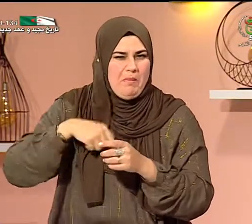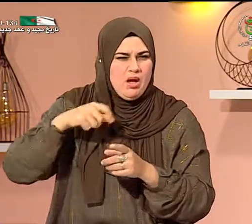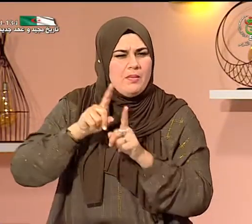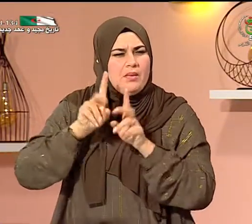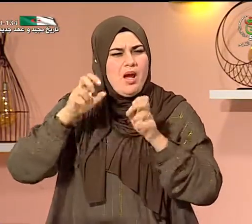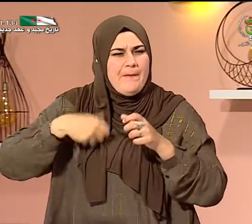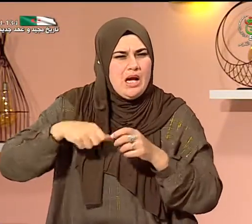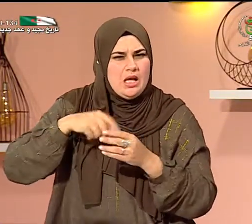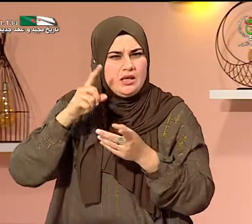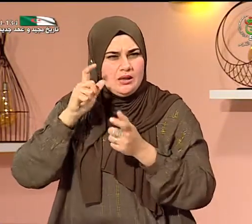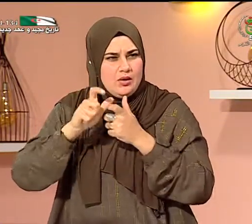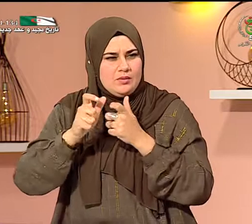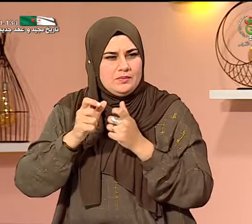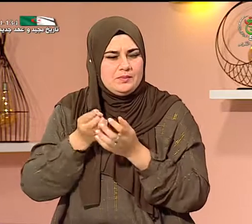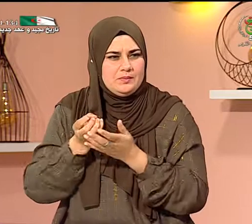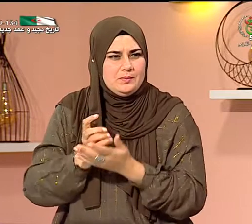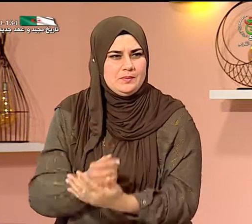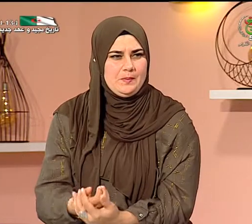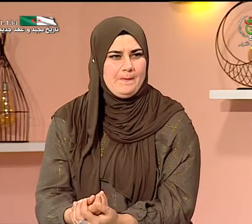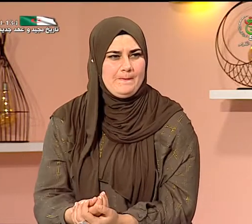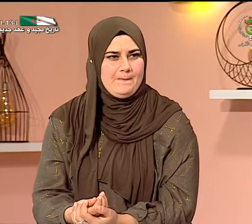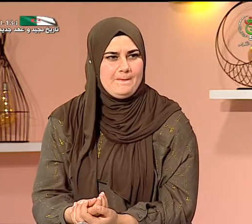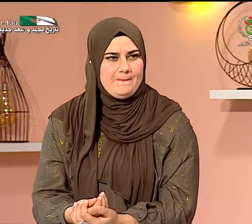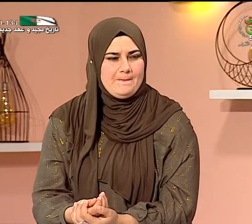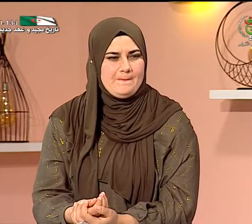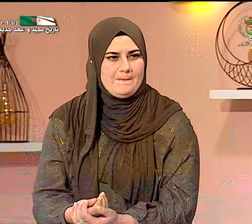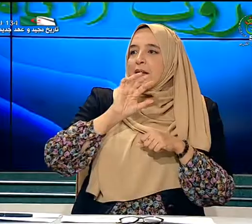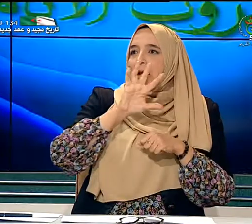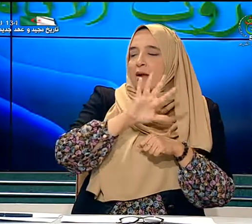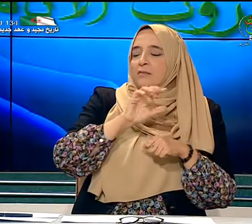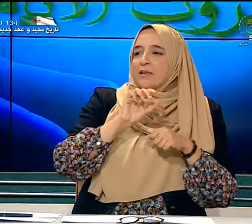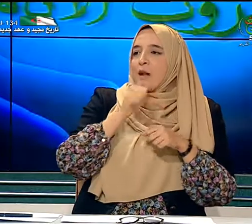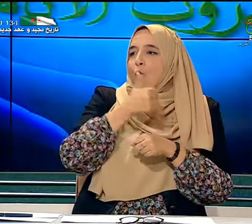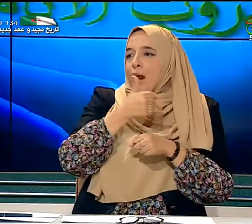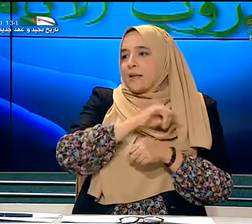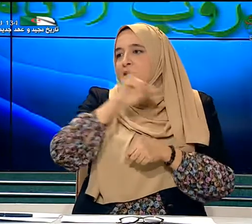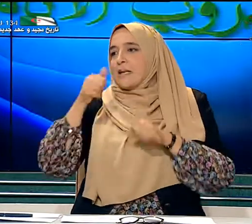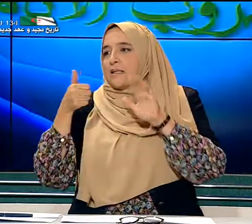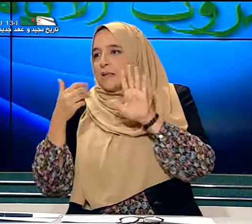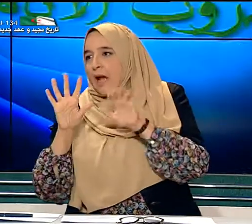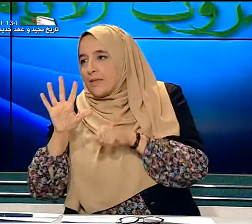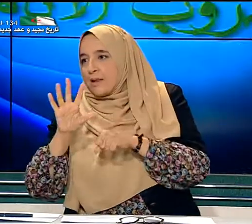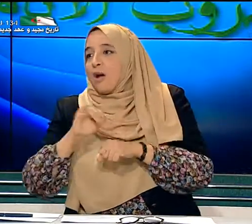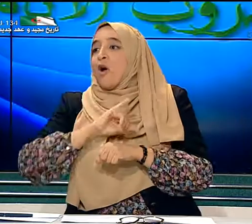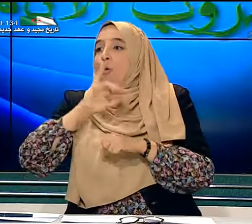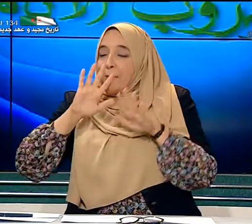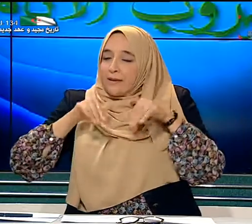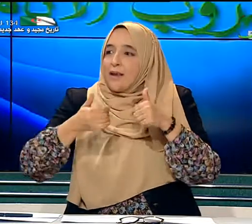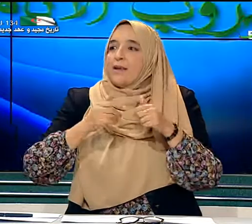الأساتذة لا أتكلم مثلا نبدأ من السنة الأولى إلى السنة الخامسة وبعد ذلك